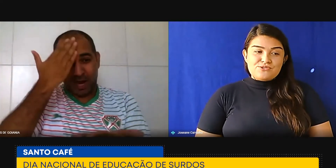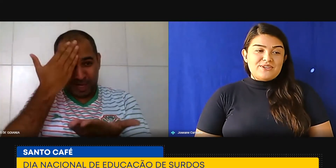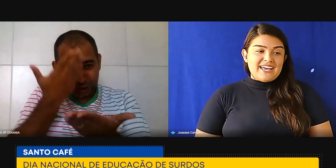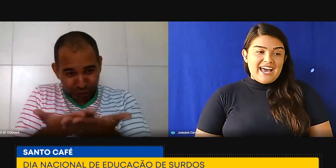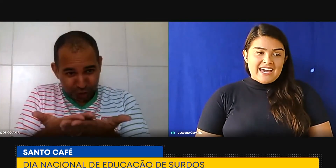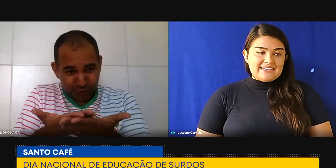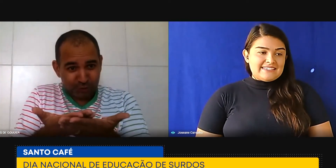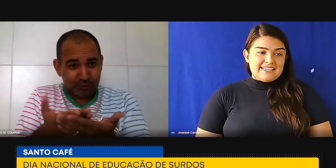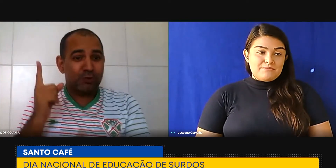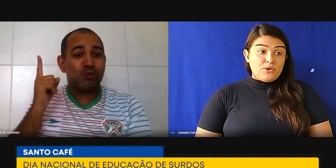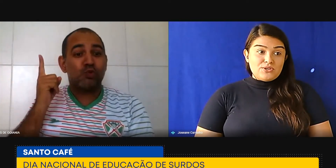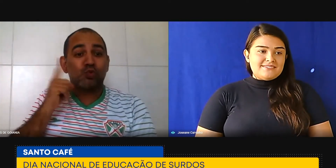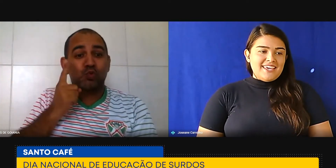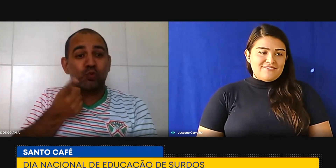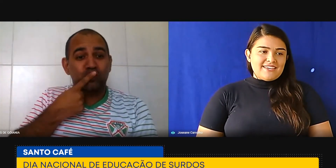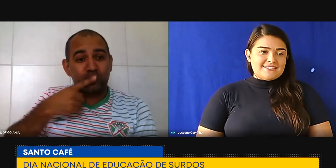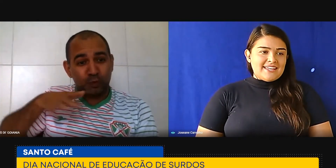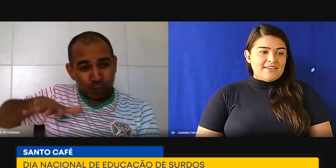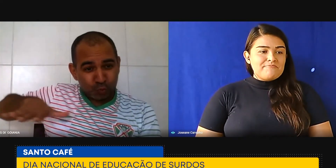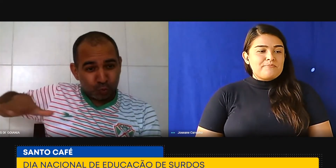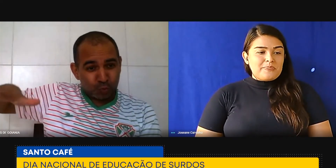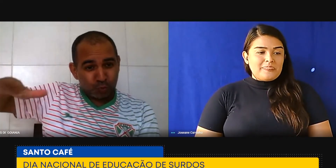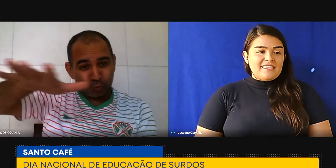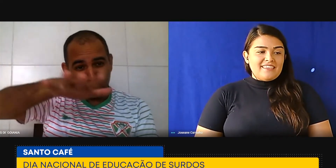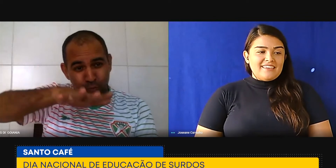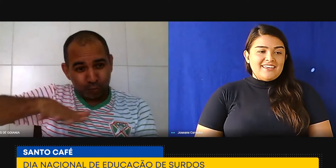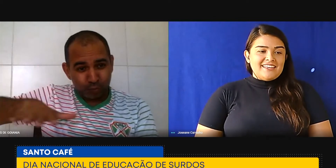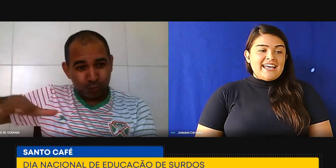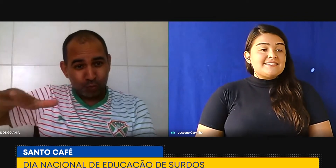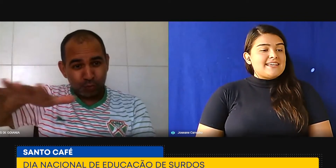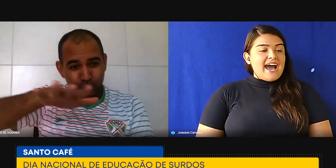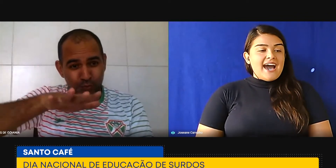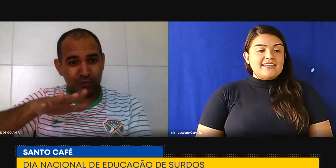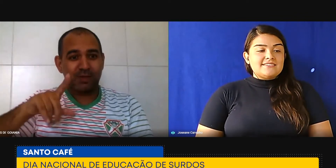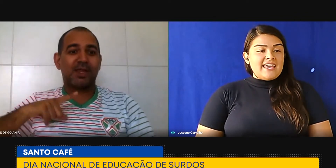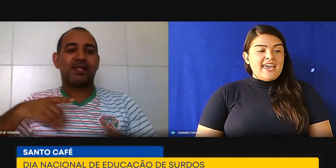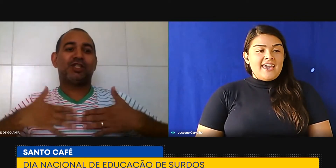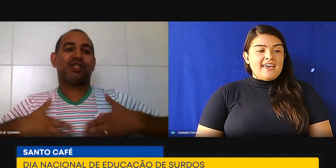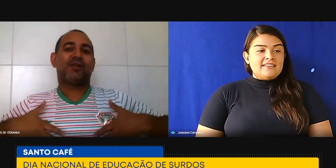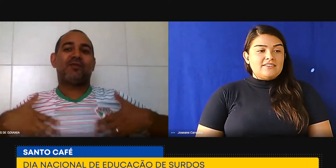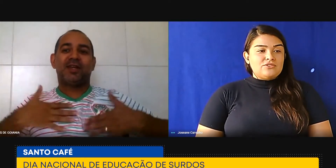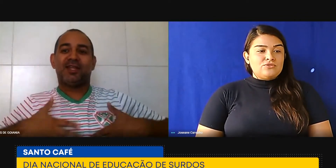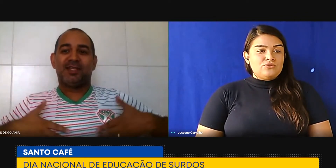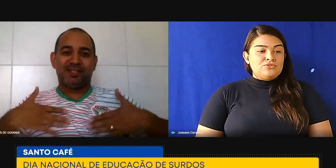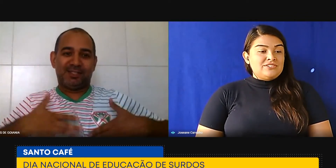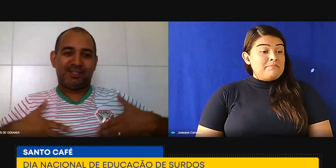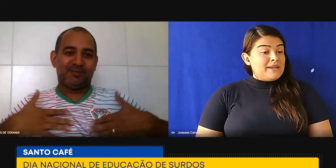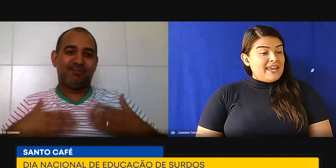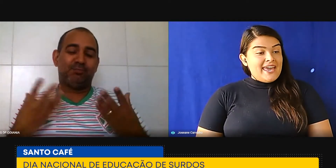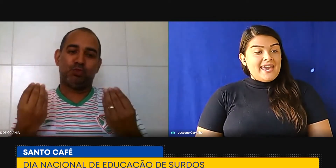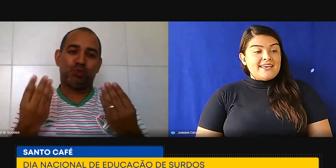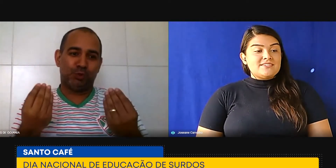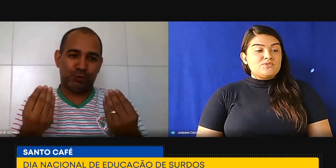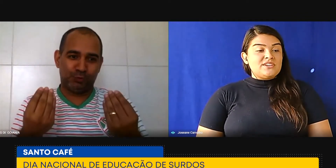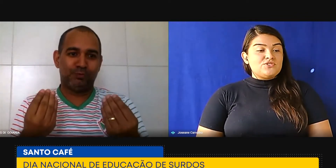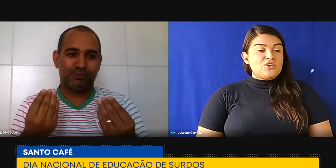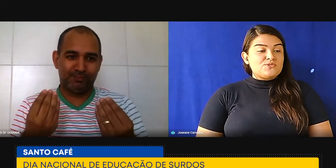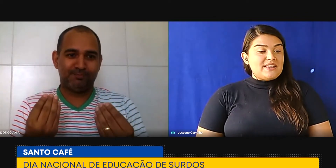os lugares possíveis, né? Nas áreas, empresas, durante o nosso